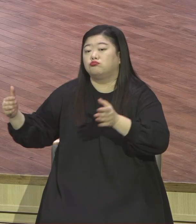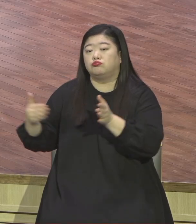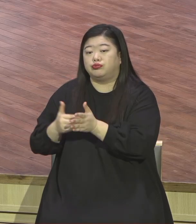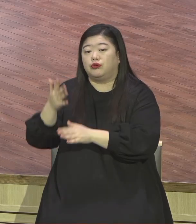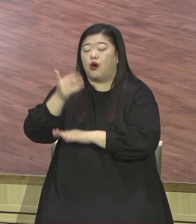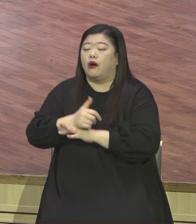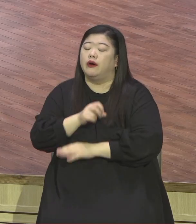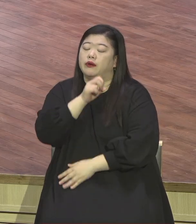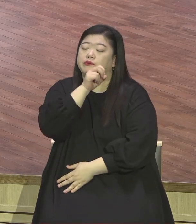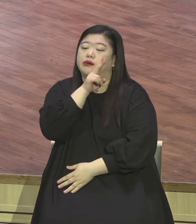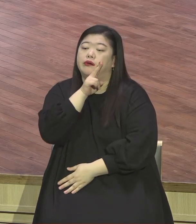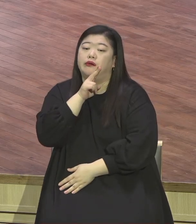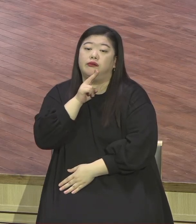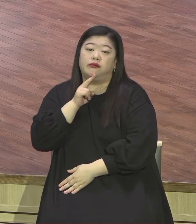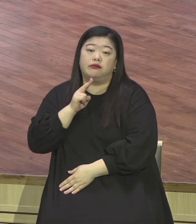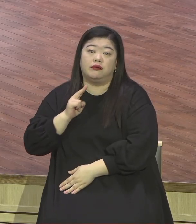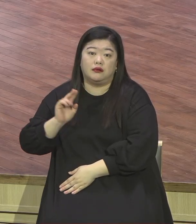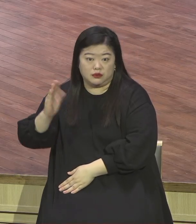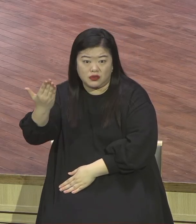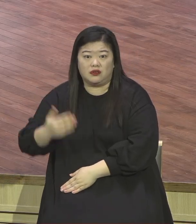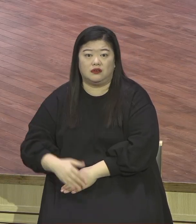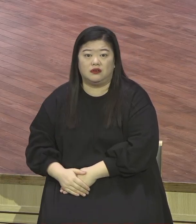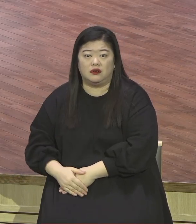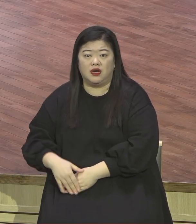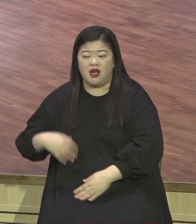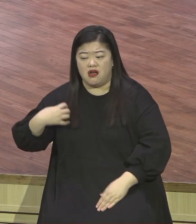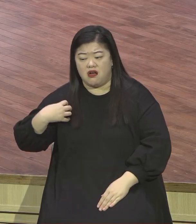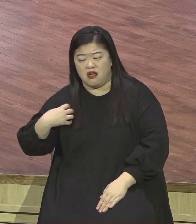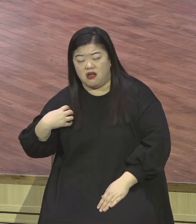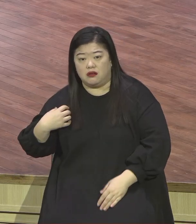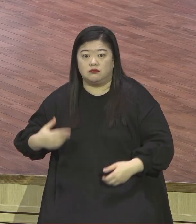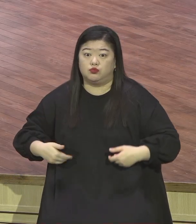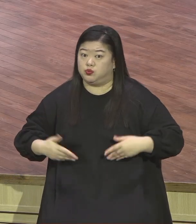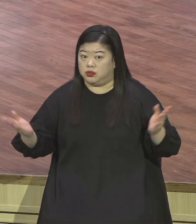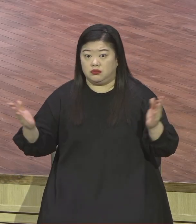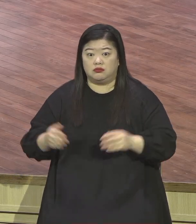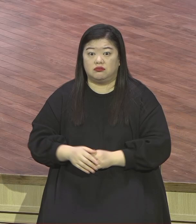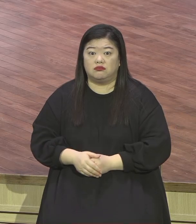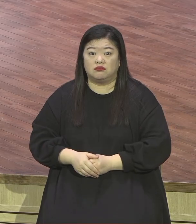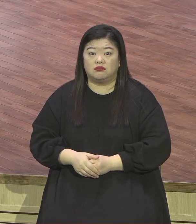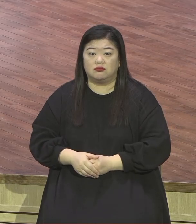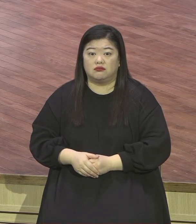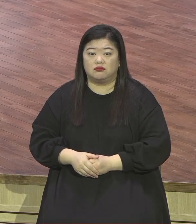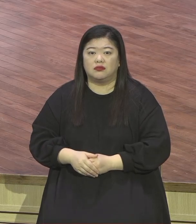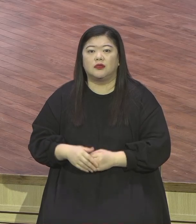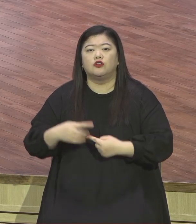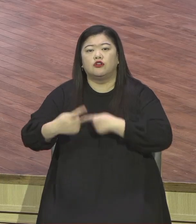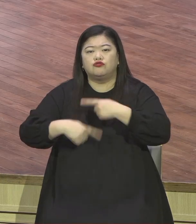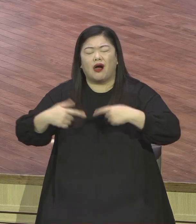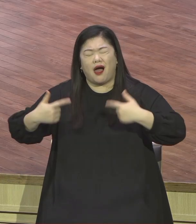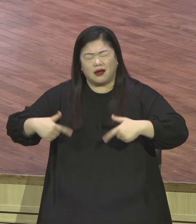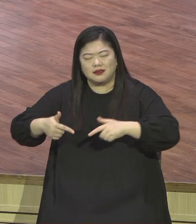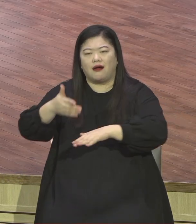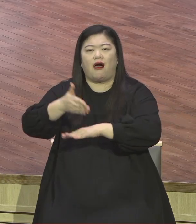누림이 나와서 누리시기 바랍니다 복음을 즉분 누리고 감사하세요 하나님이 인간을 만나는 것이